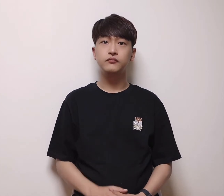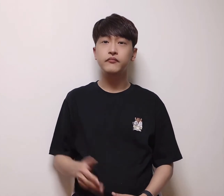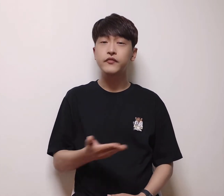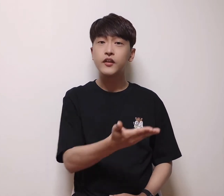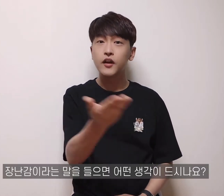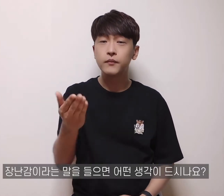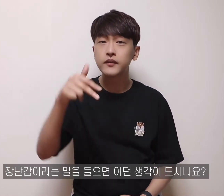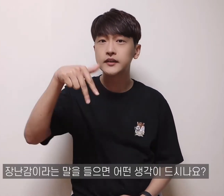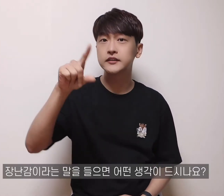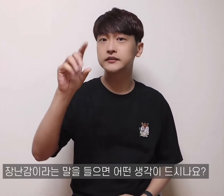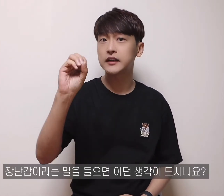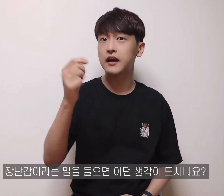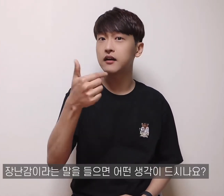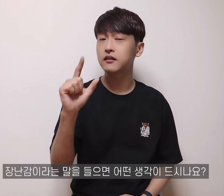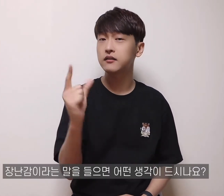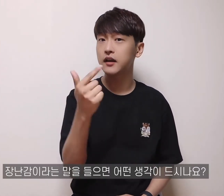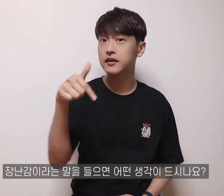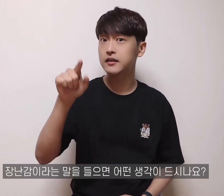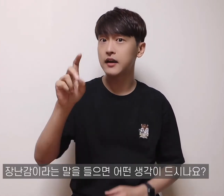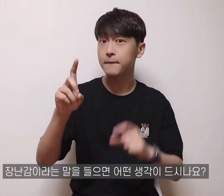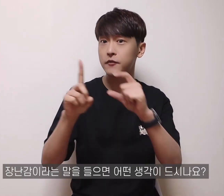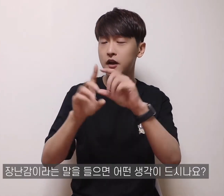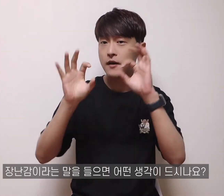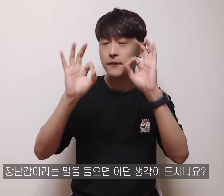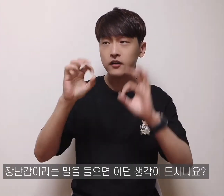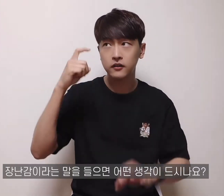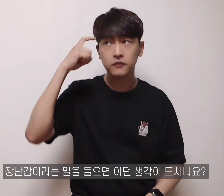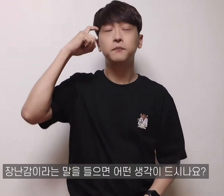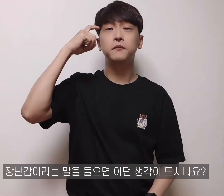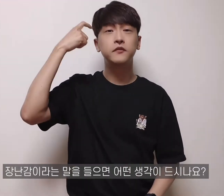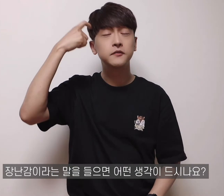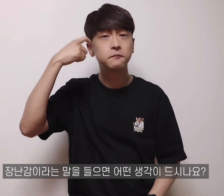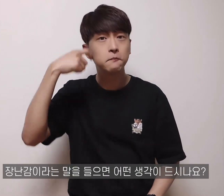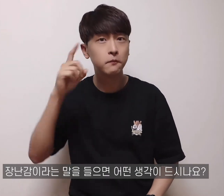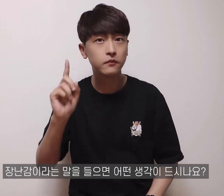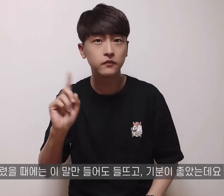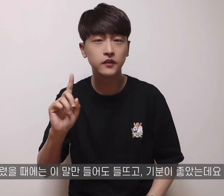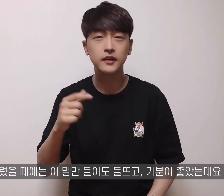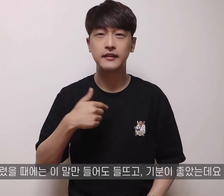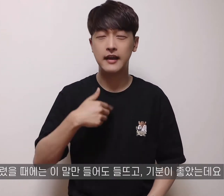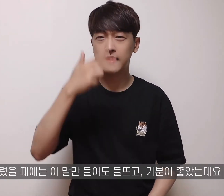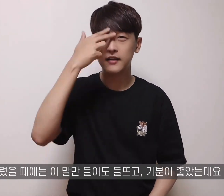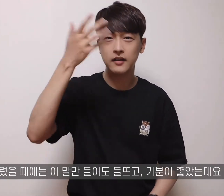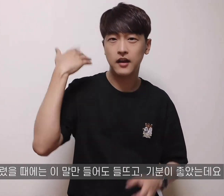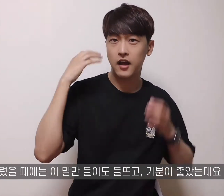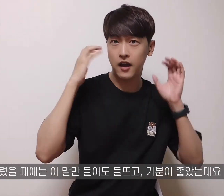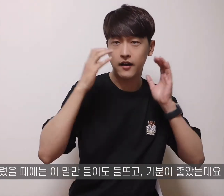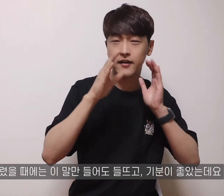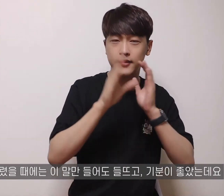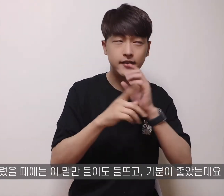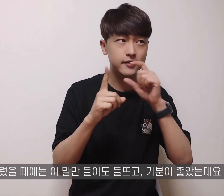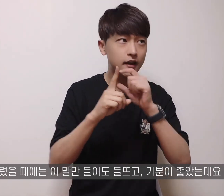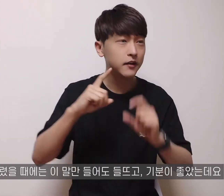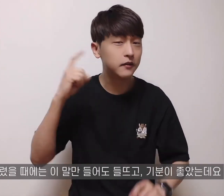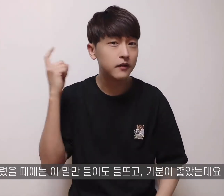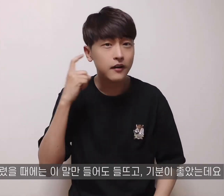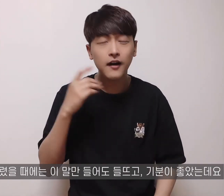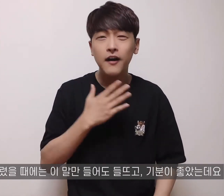장난감이라는 말을 들으면 어떤 생각이 드시나요? 어렸을 때는 이 말만 들어도 들뜨고 기분이 좋았는데요